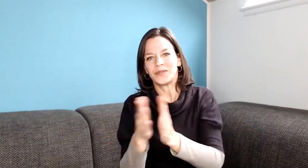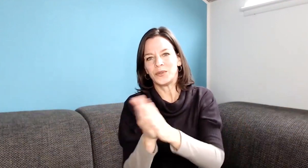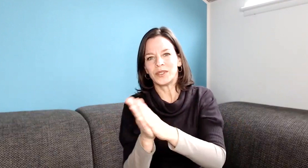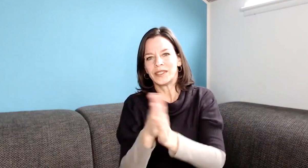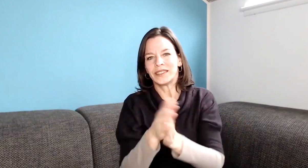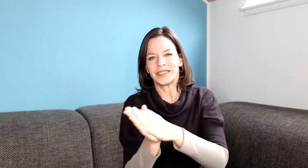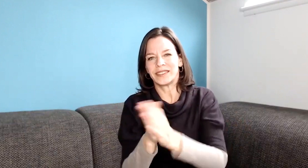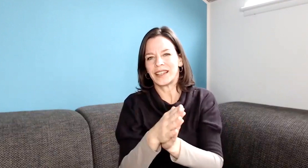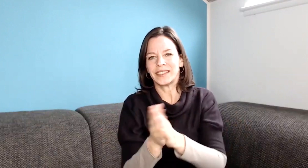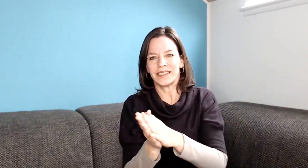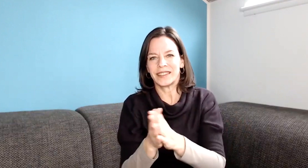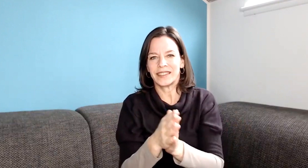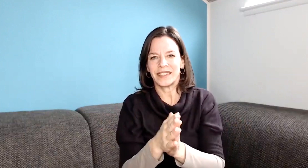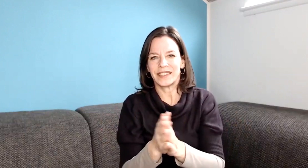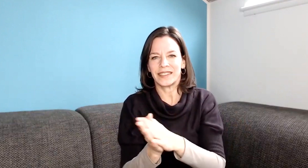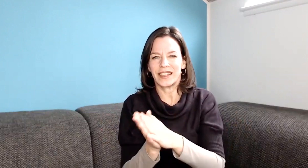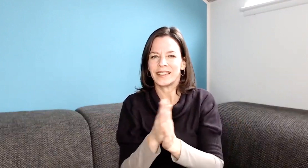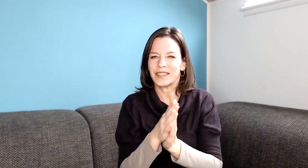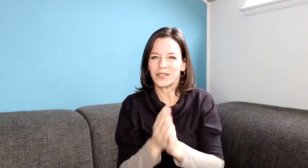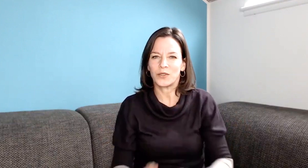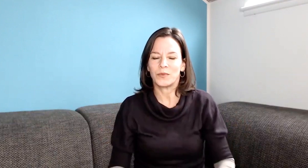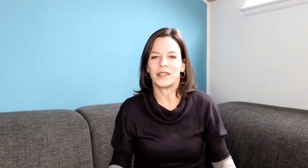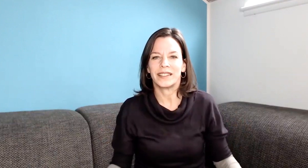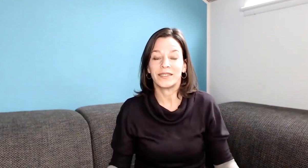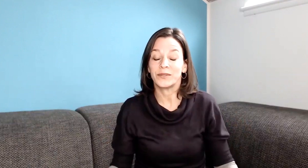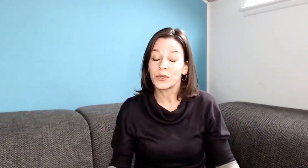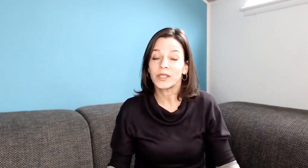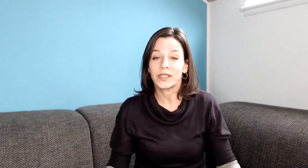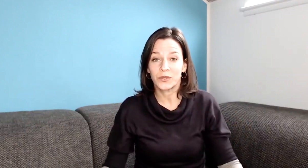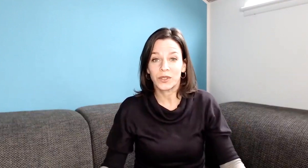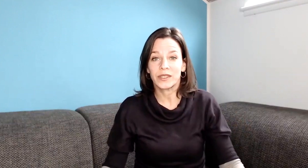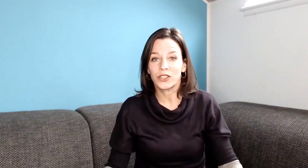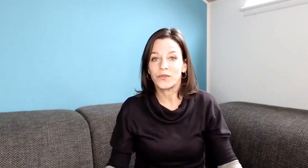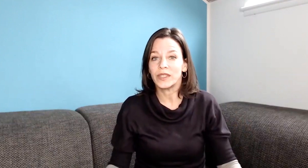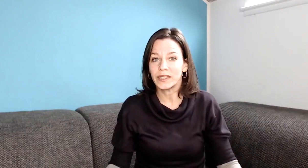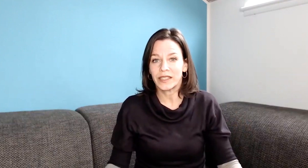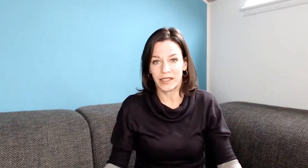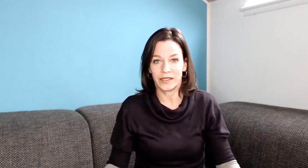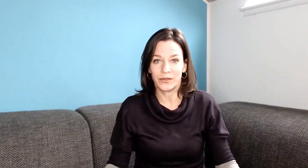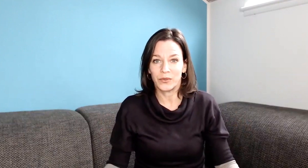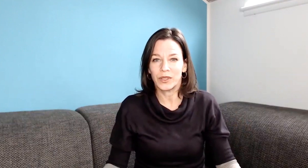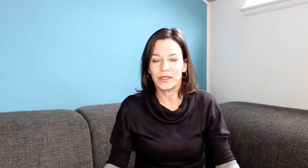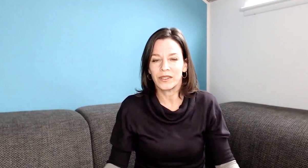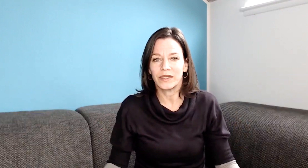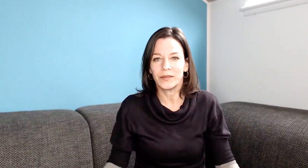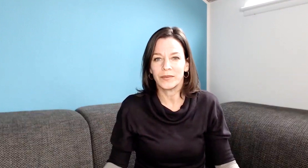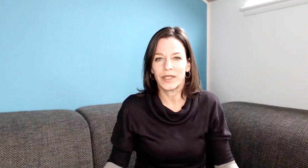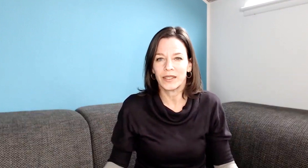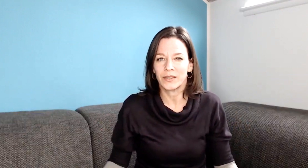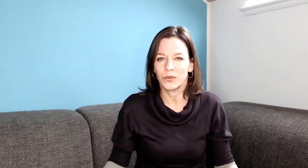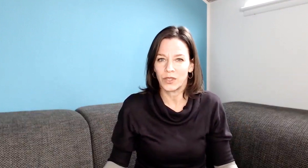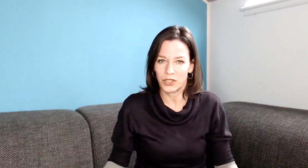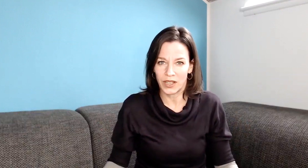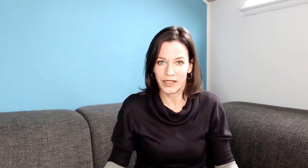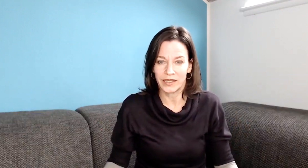Flügel dran ist, dann kann das schon mal wirklich zu richtigen Schwierigkeiten führen, da zu unterscheiden.